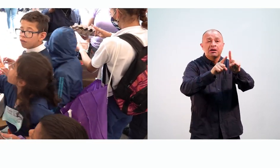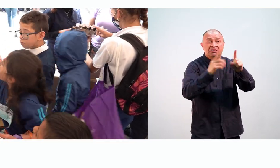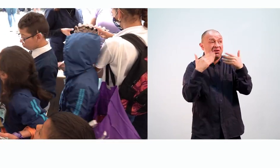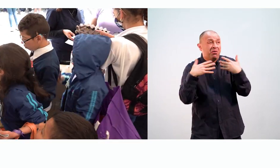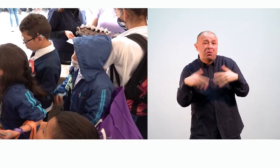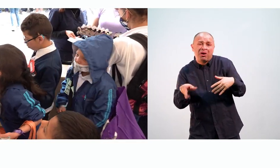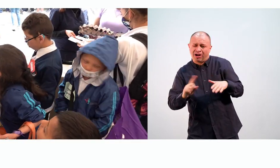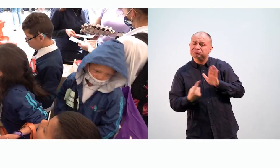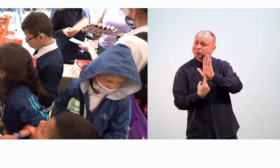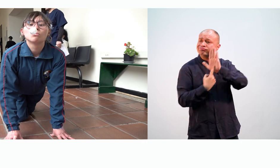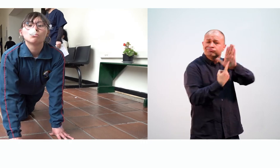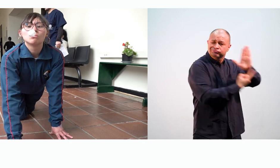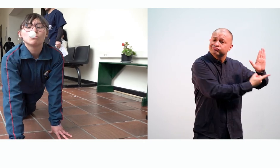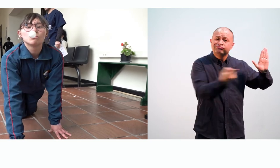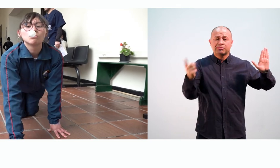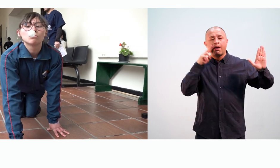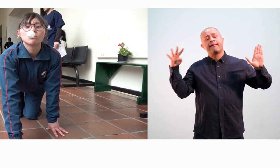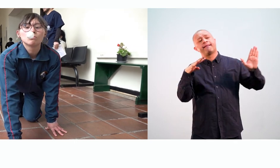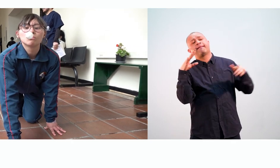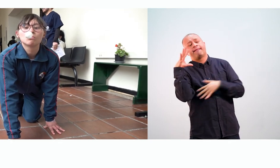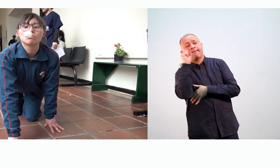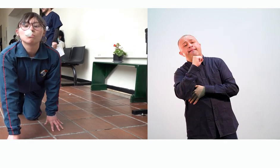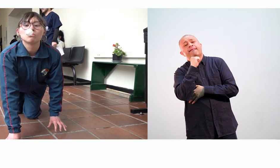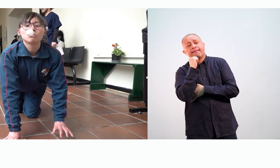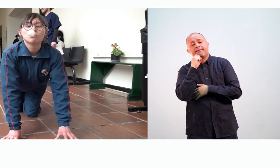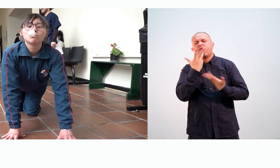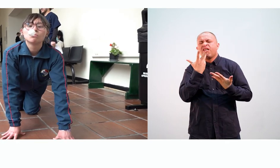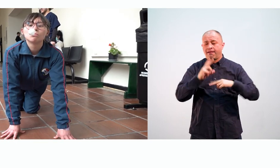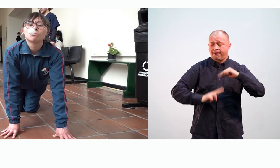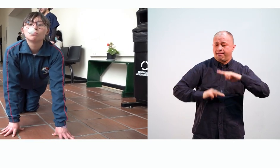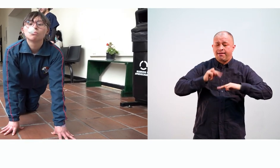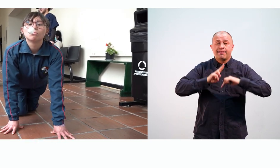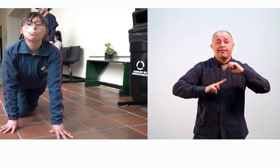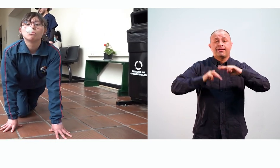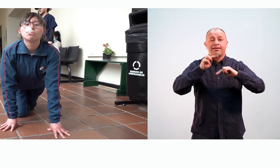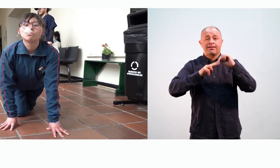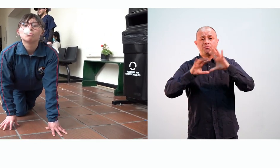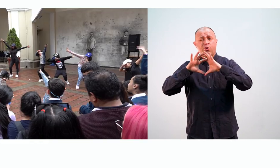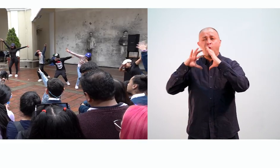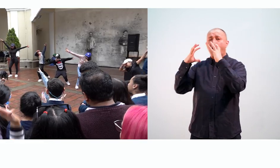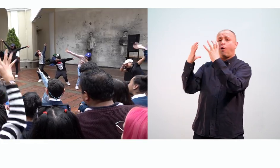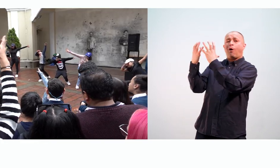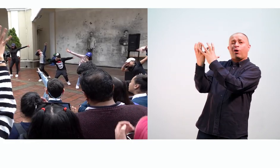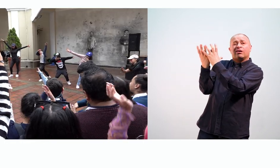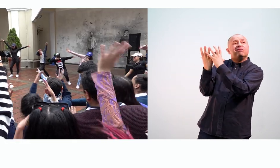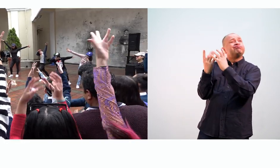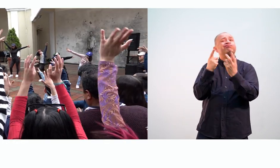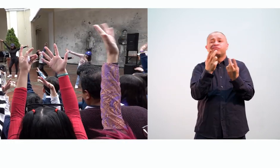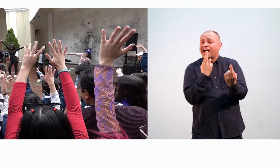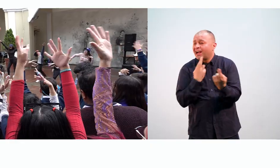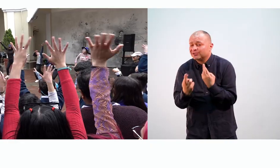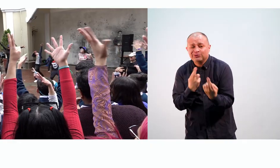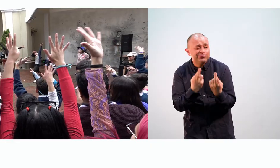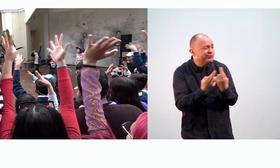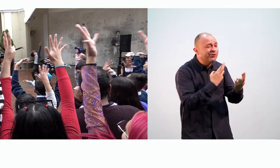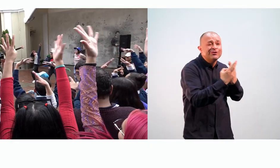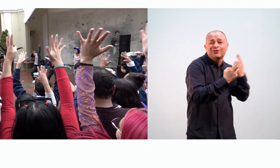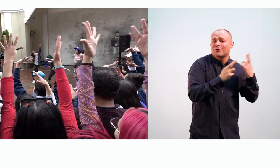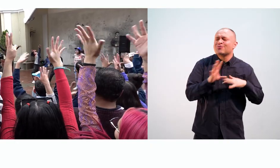evidenciar esas construcciones de mundo y esas relaciones con el otro, con los otros y